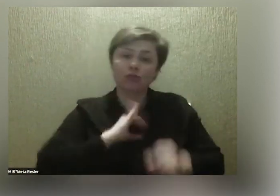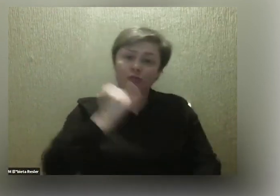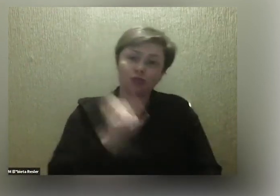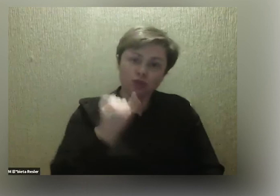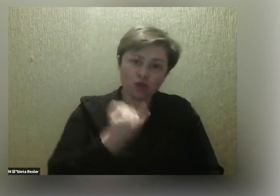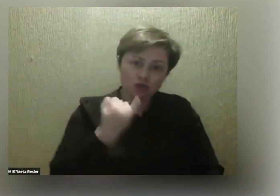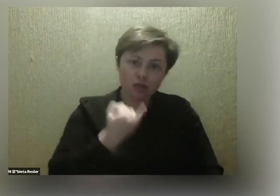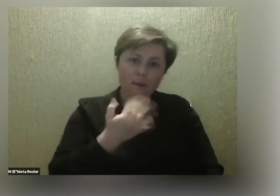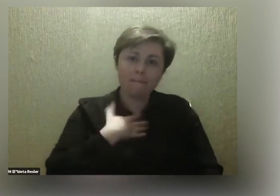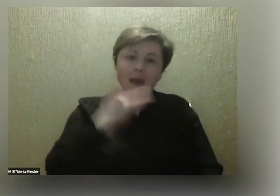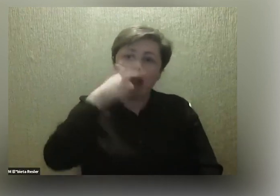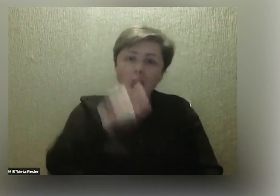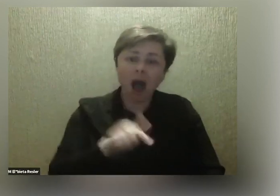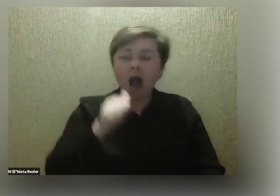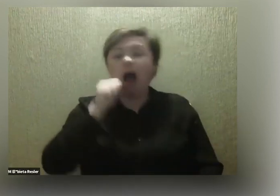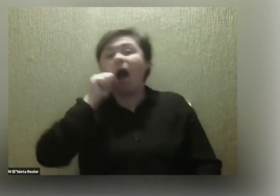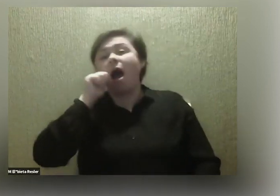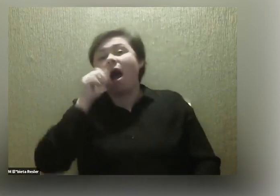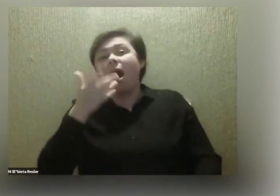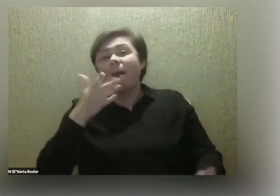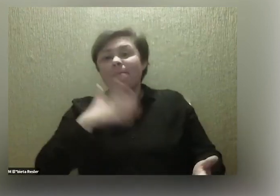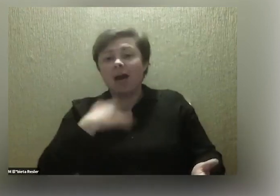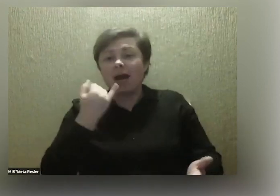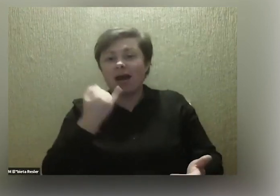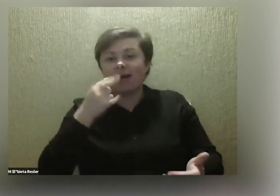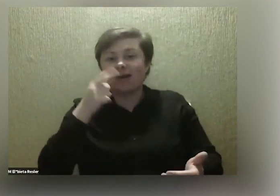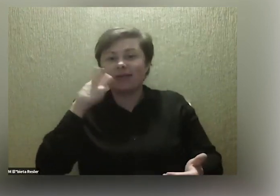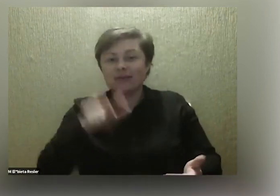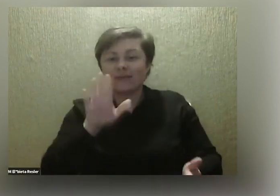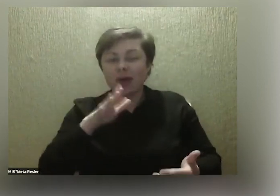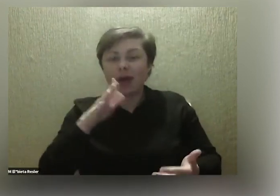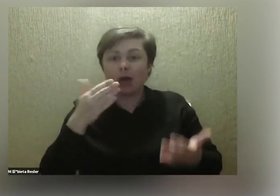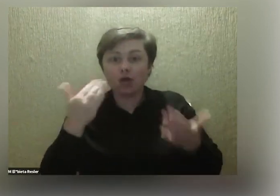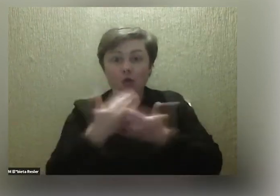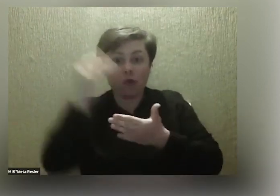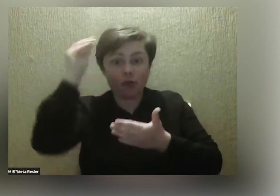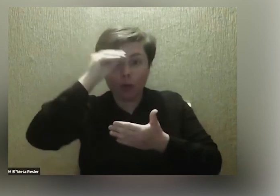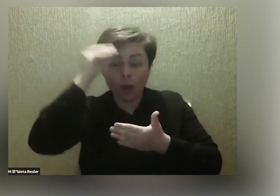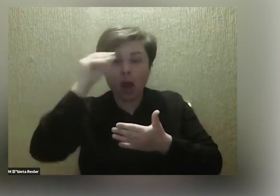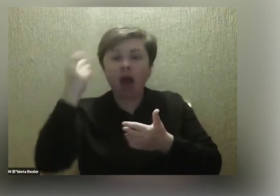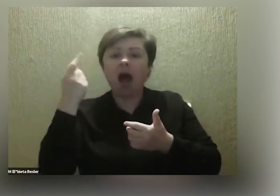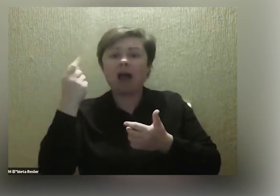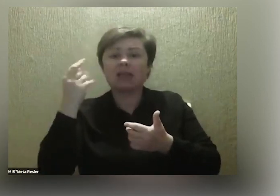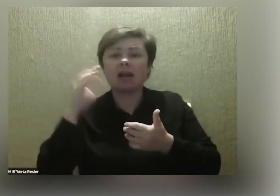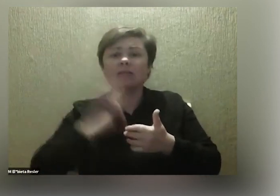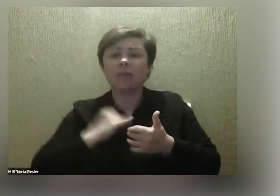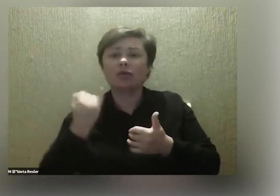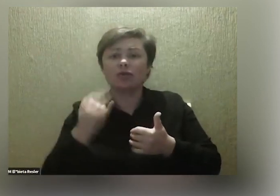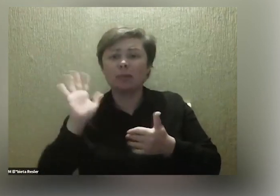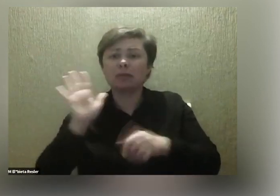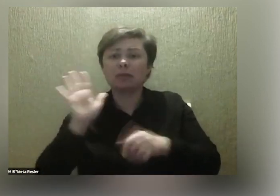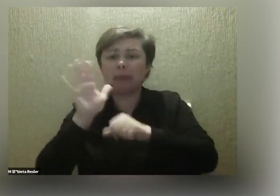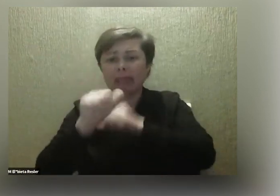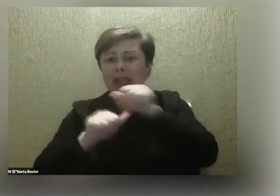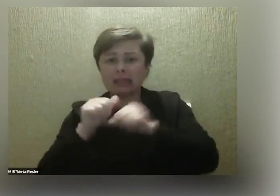ma dwa miesiące i nabywa takie, a nie inne umiejętności, a za chwilę będzie miał już 15 lat i